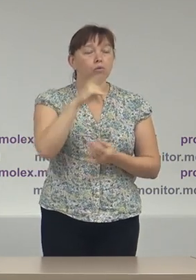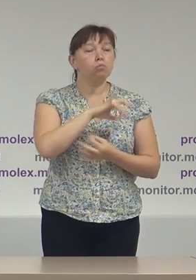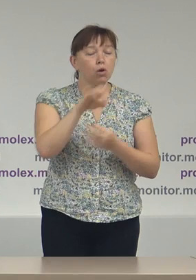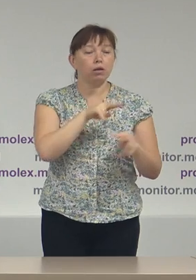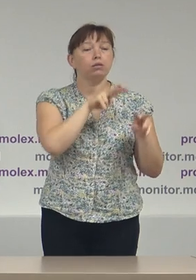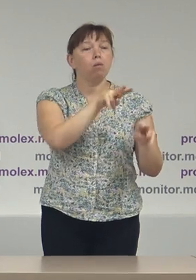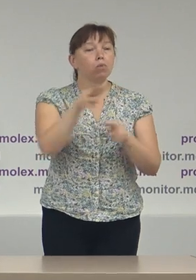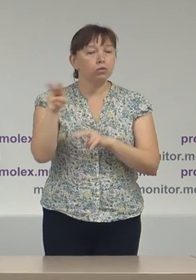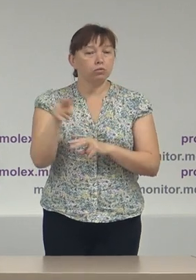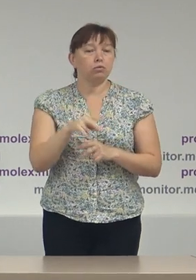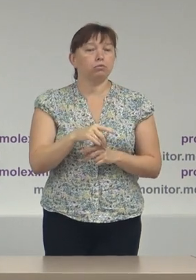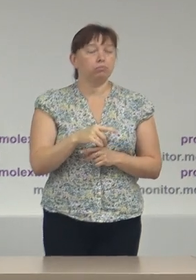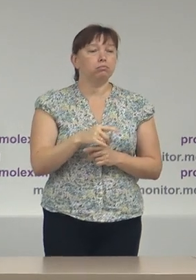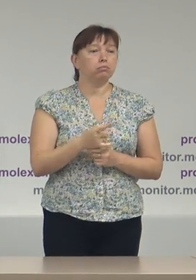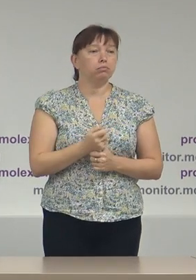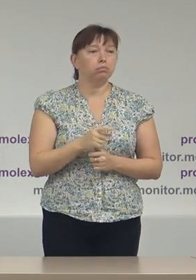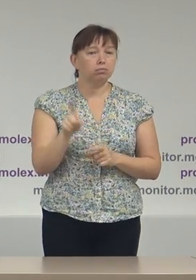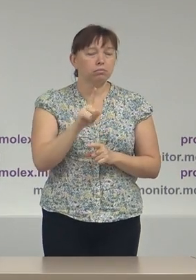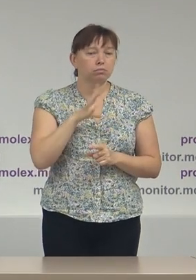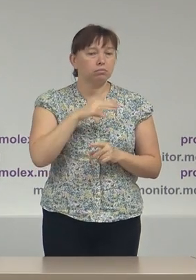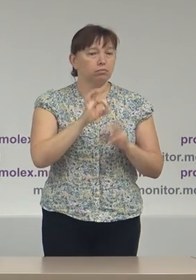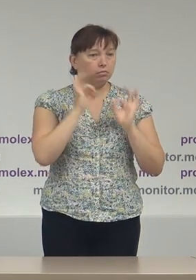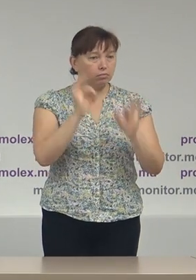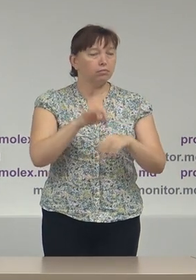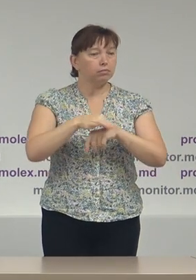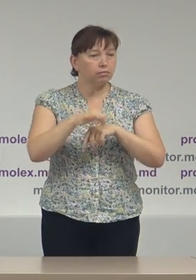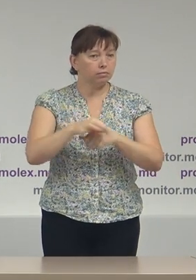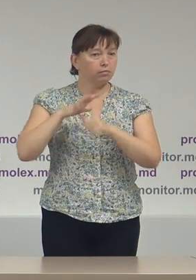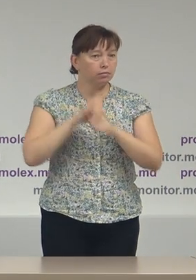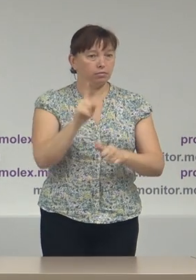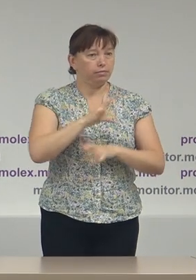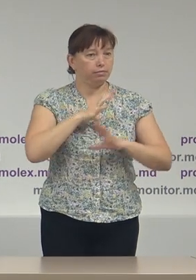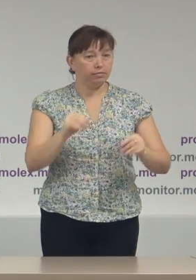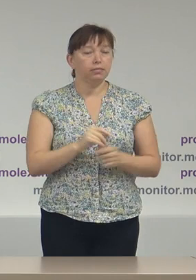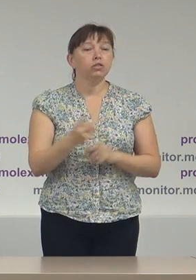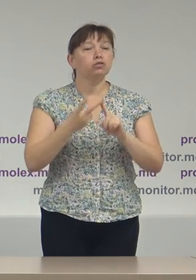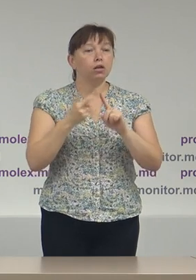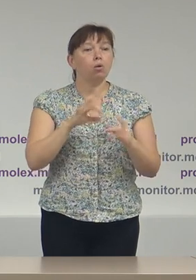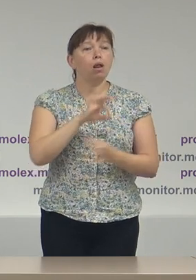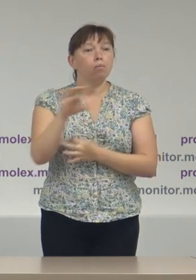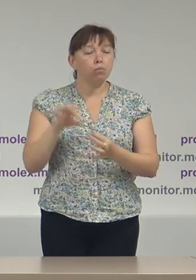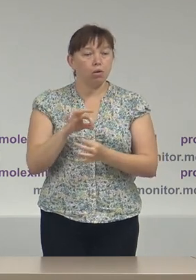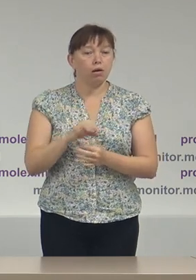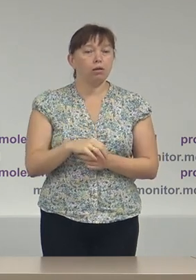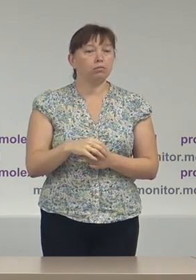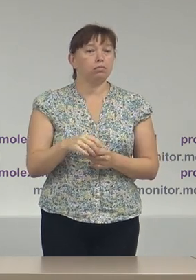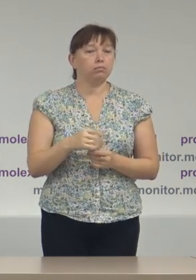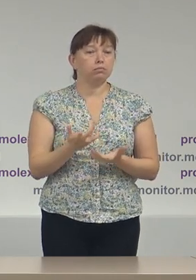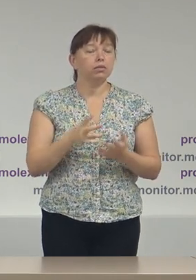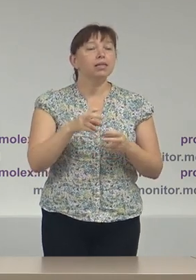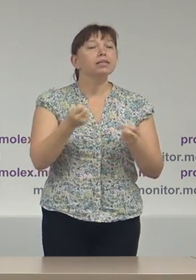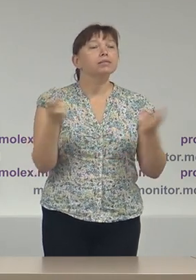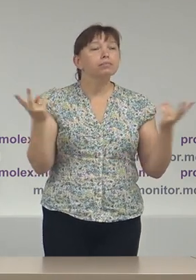monitorizare discursului de ură și instigarea la discriminare. Și al doilea proiect legat de dotarea cu echipament